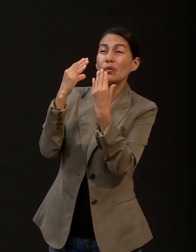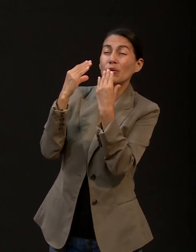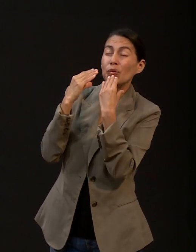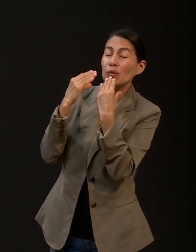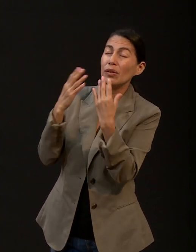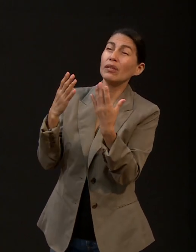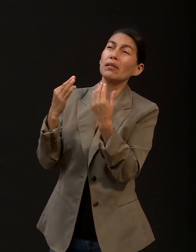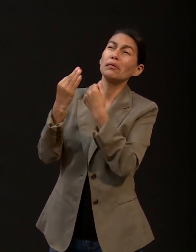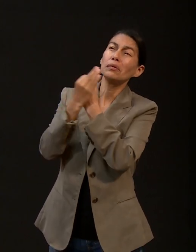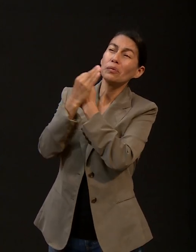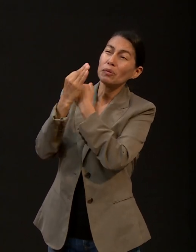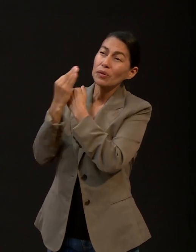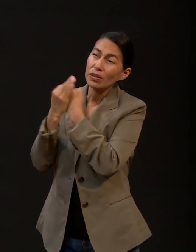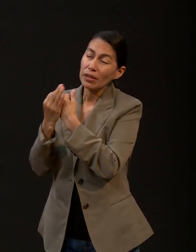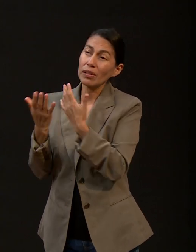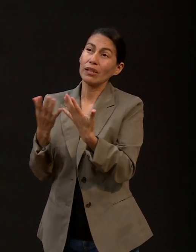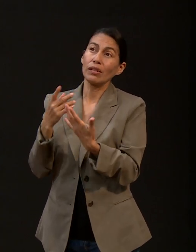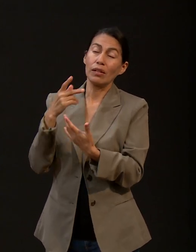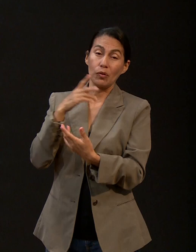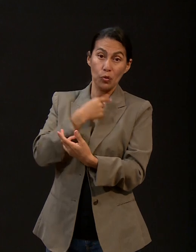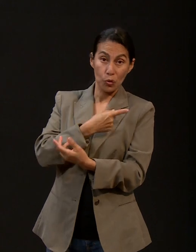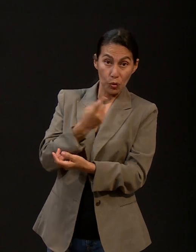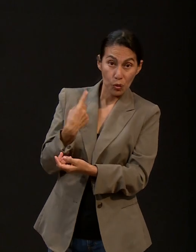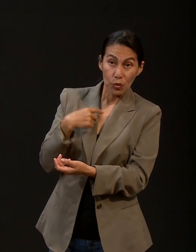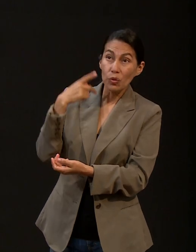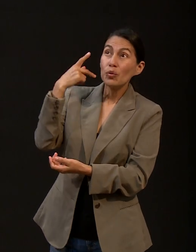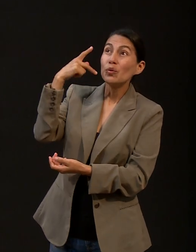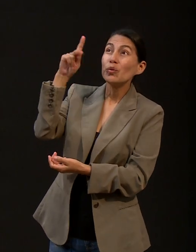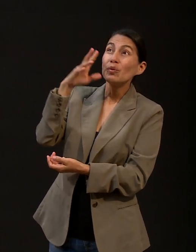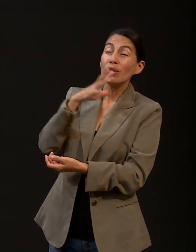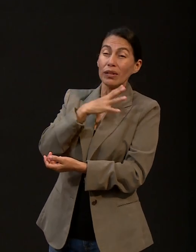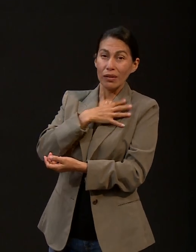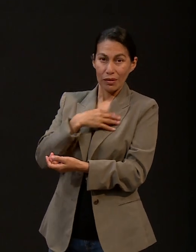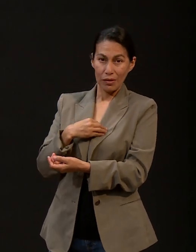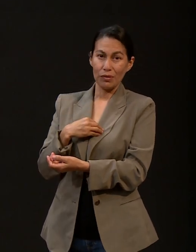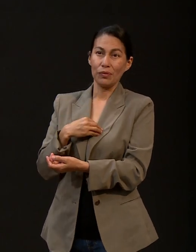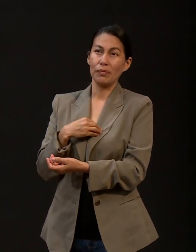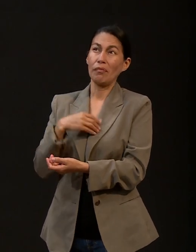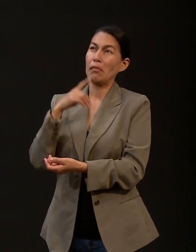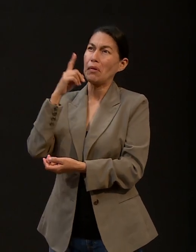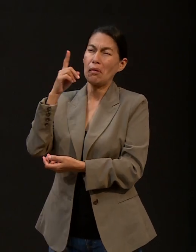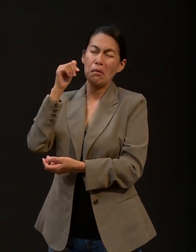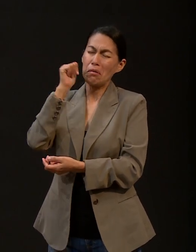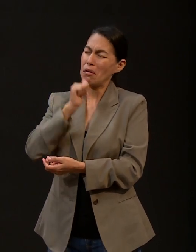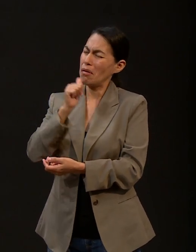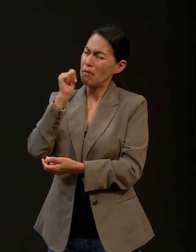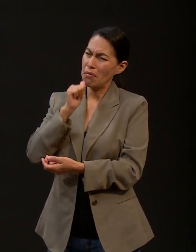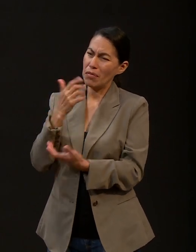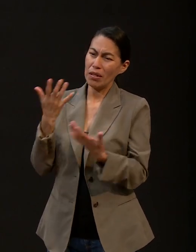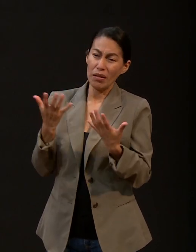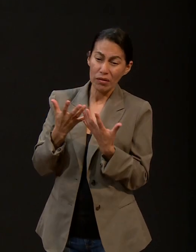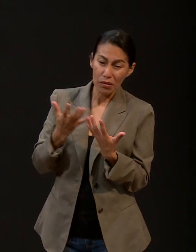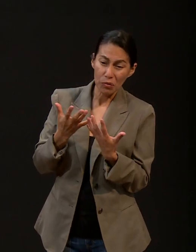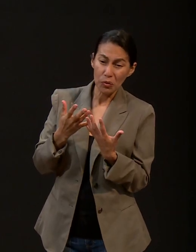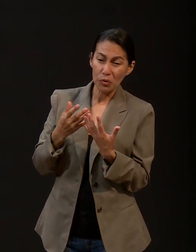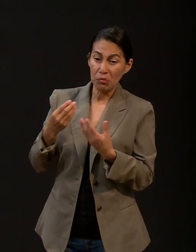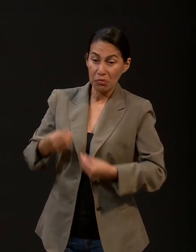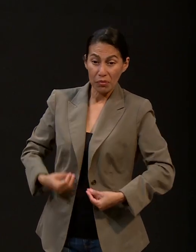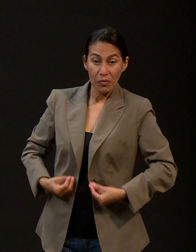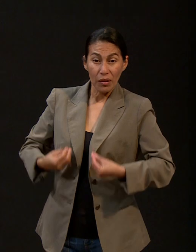que nos tiene como hijos y está en cada etapa, en cada parte que nosotros,